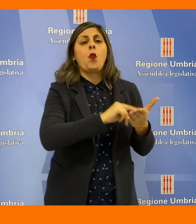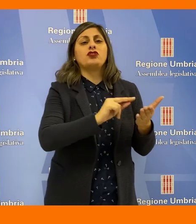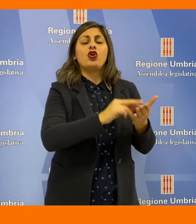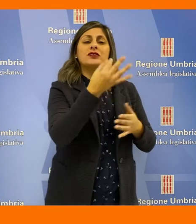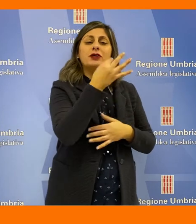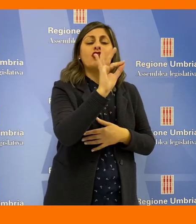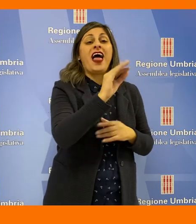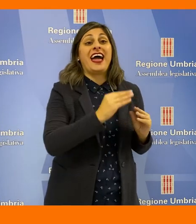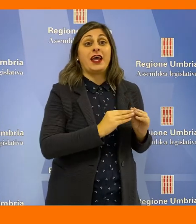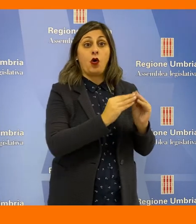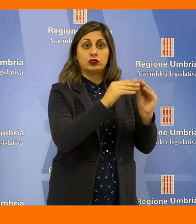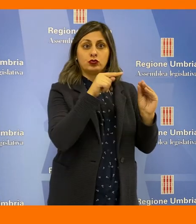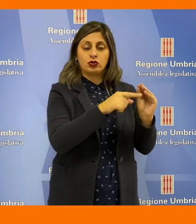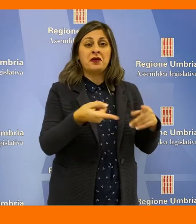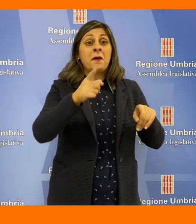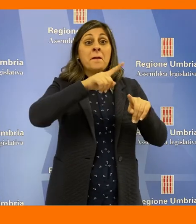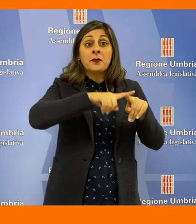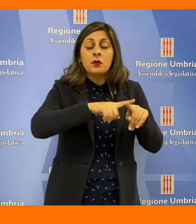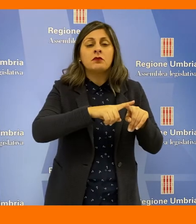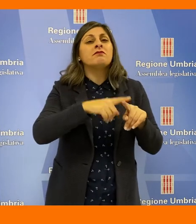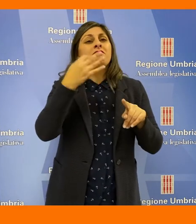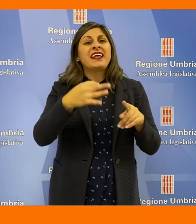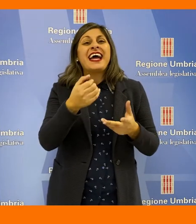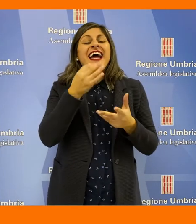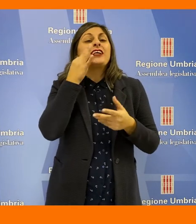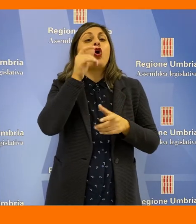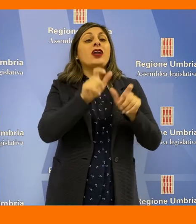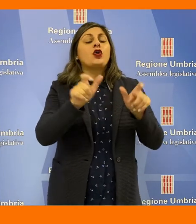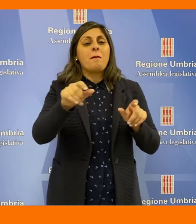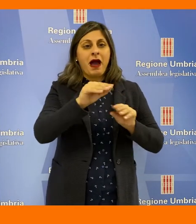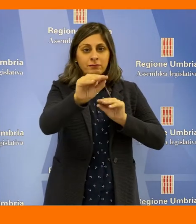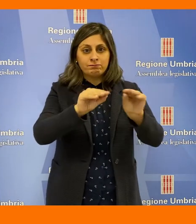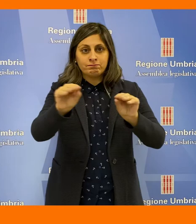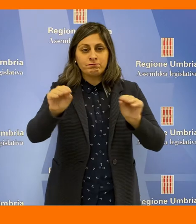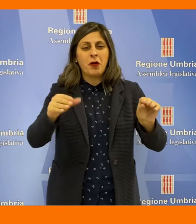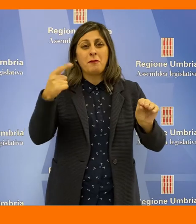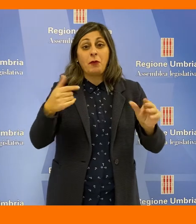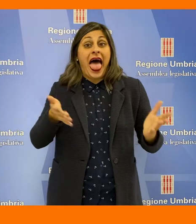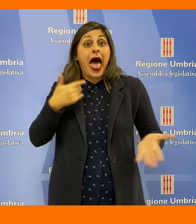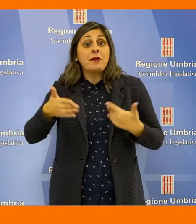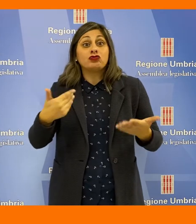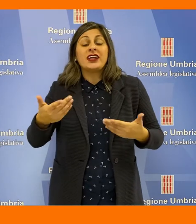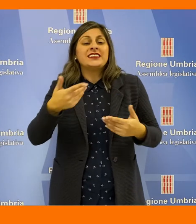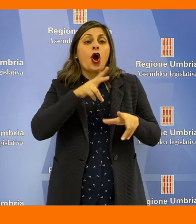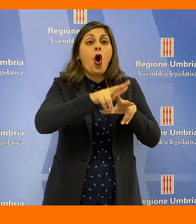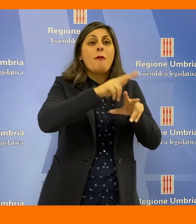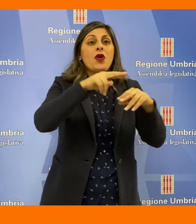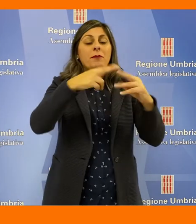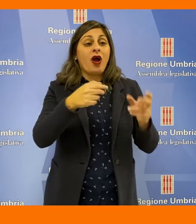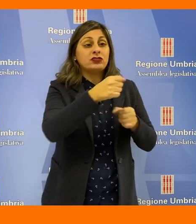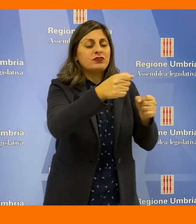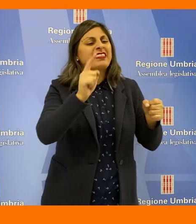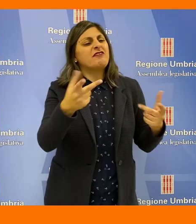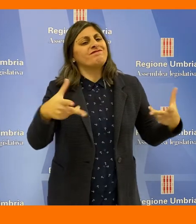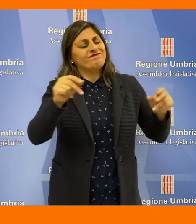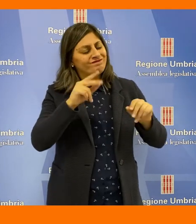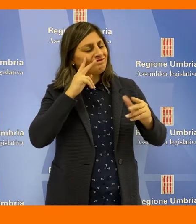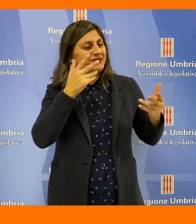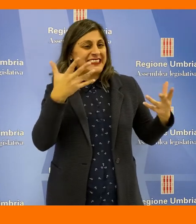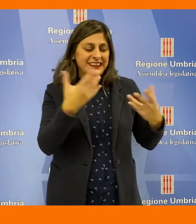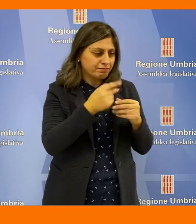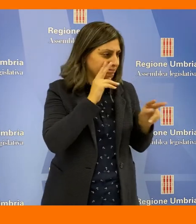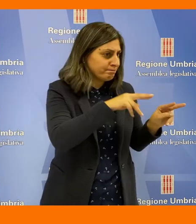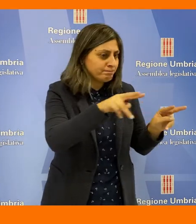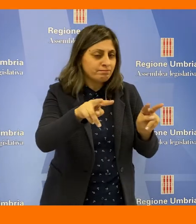utilizzare presso l'ufficio speciale ricostruzione, rivedere la distribuzione delle risorse umane, assegnate in fase emergenziale ai comuni e alle